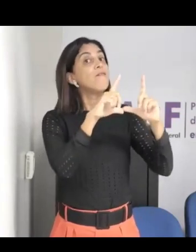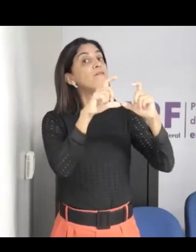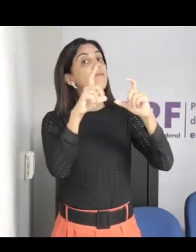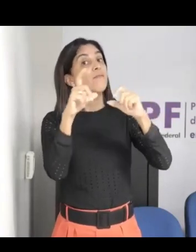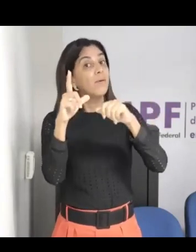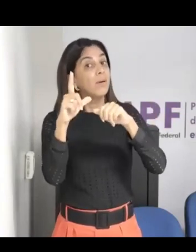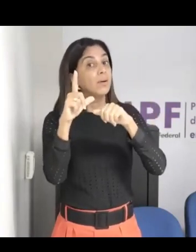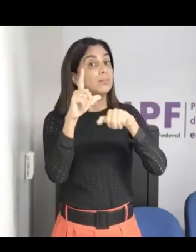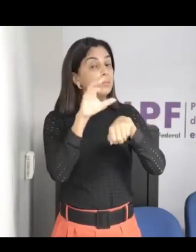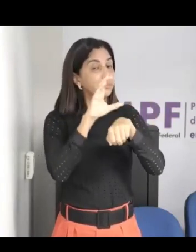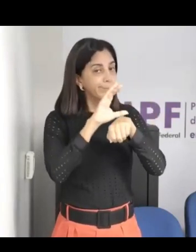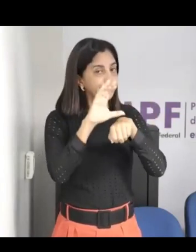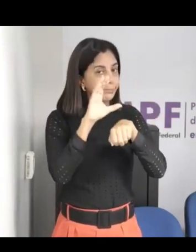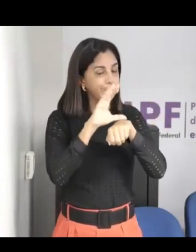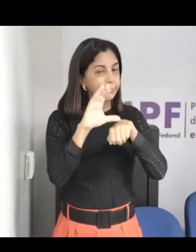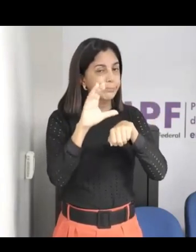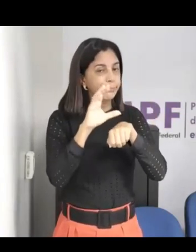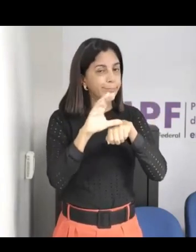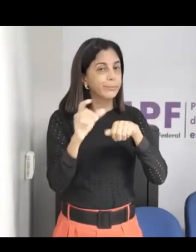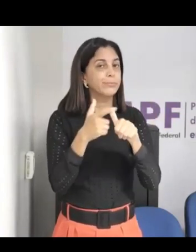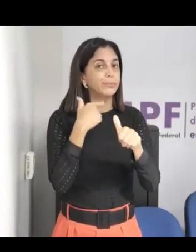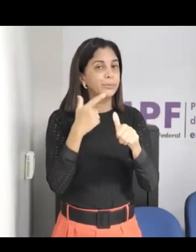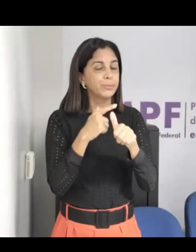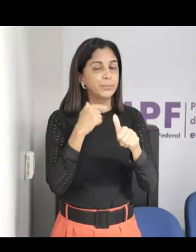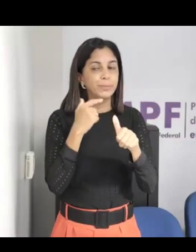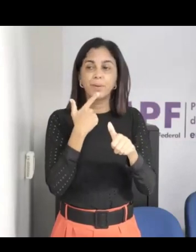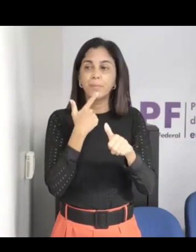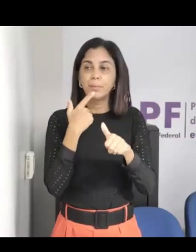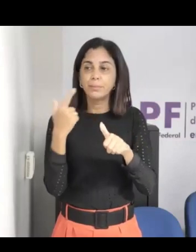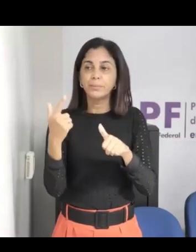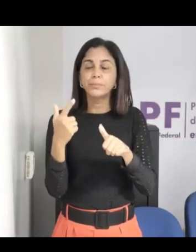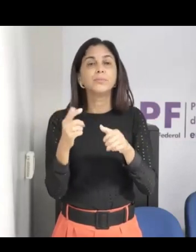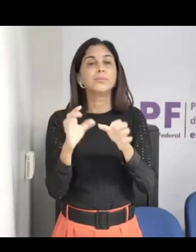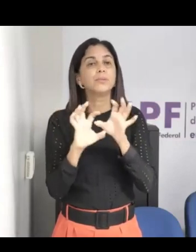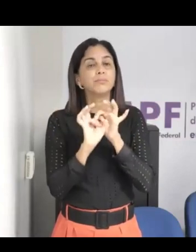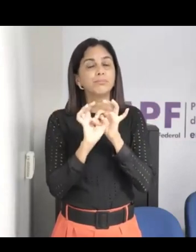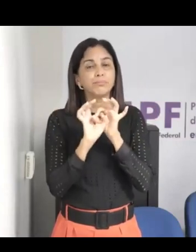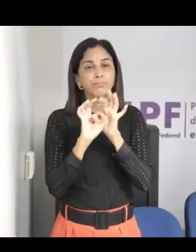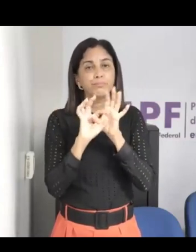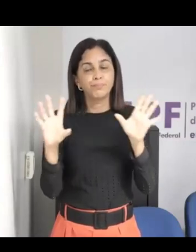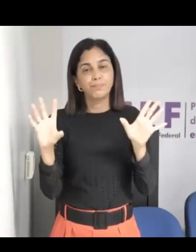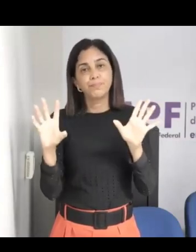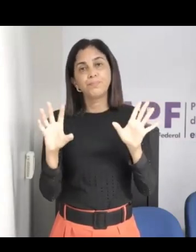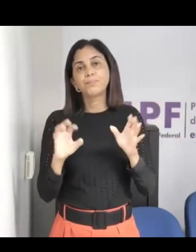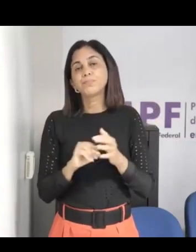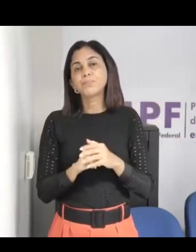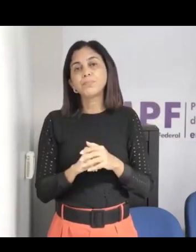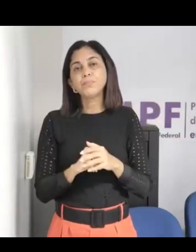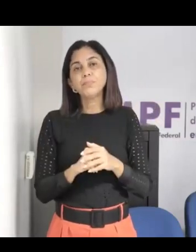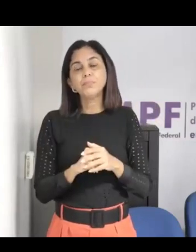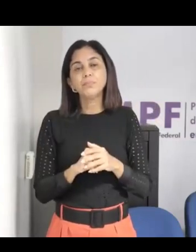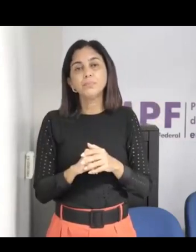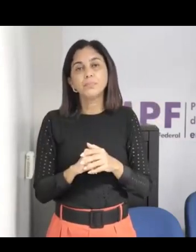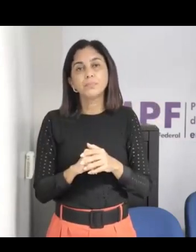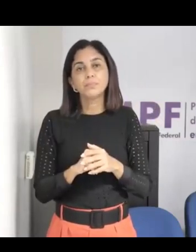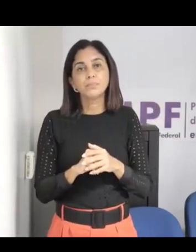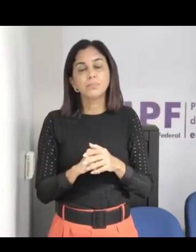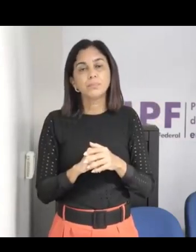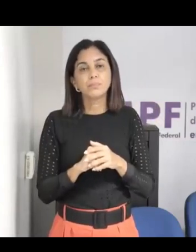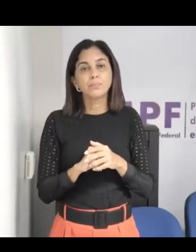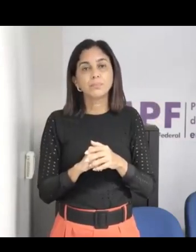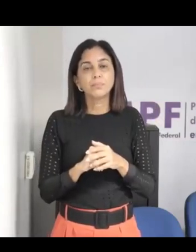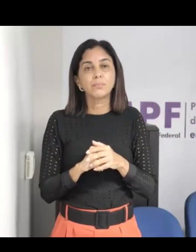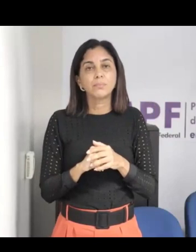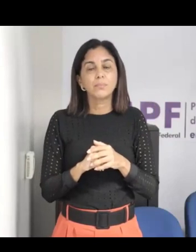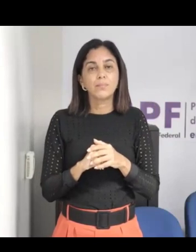escola, e eu também nunca tinha parado para pensar nisso, mas assim, é viável, é possível que a